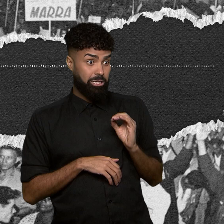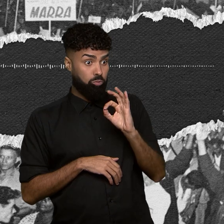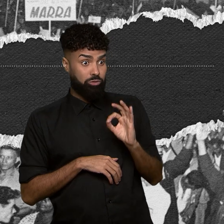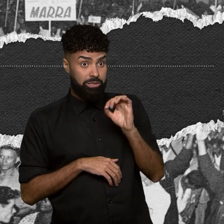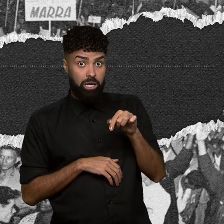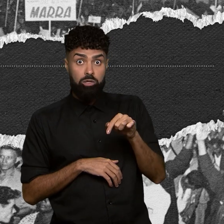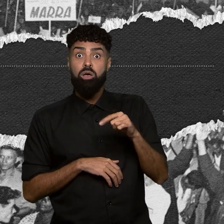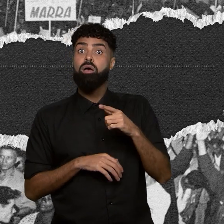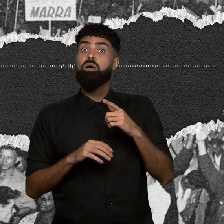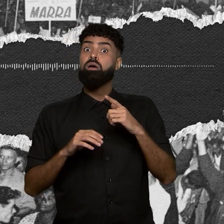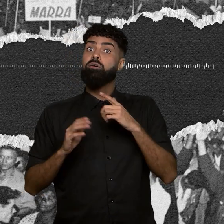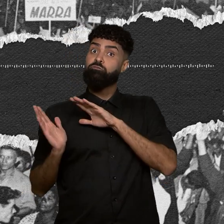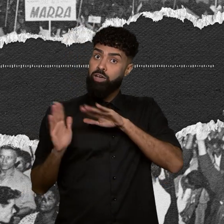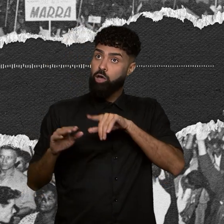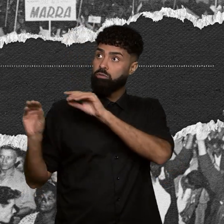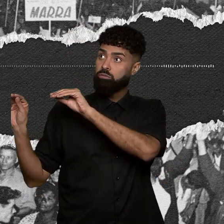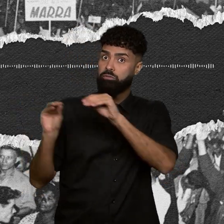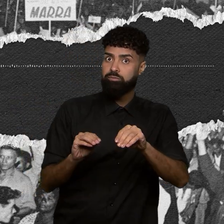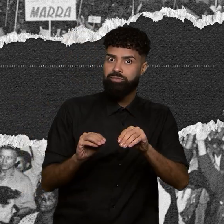Gival. Cubatão é uma cidade